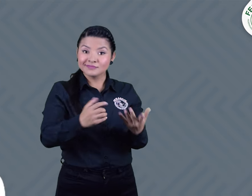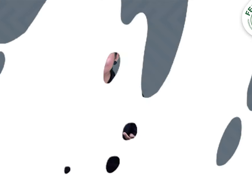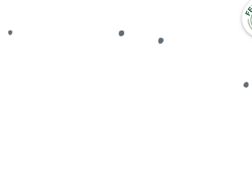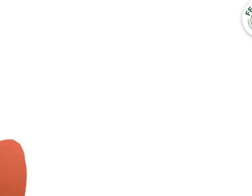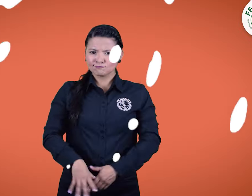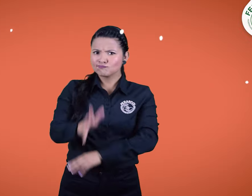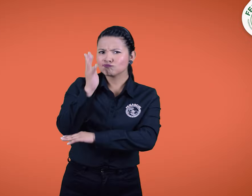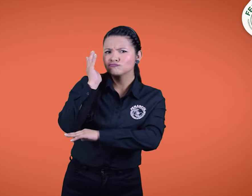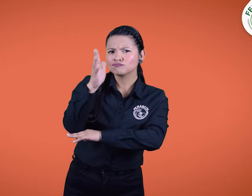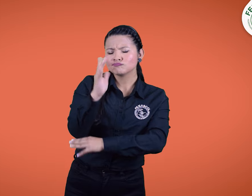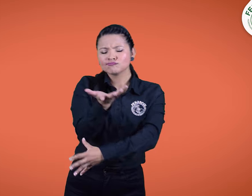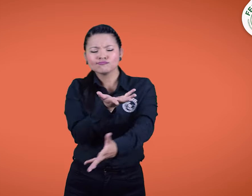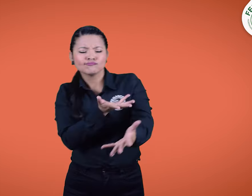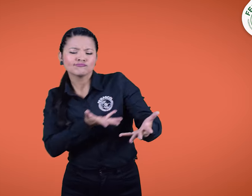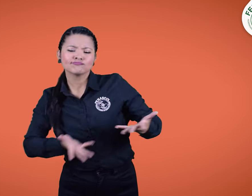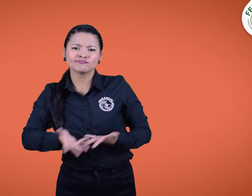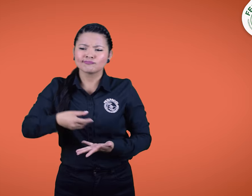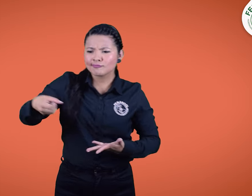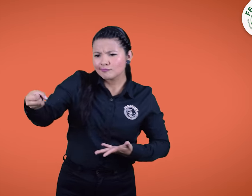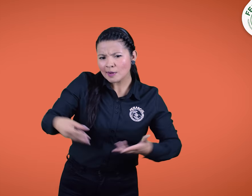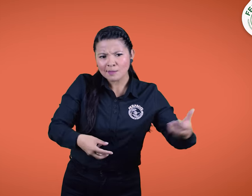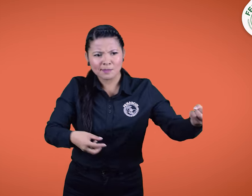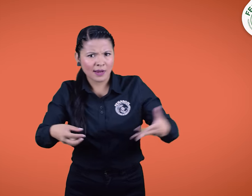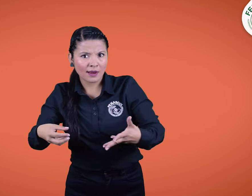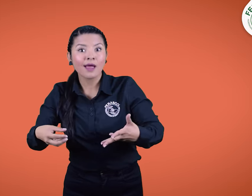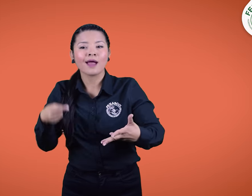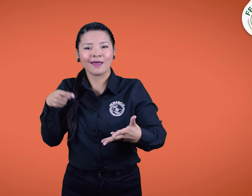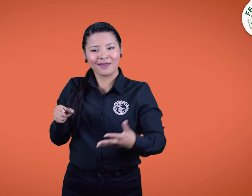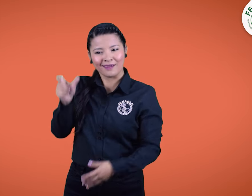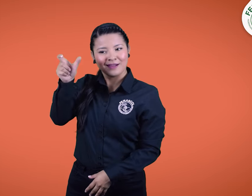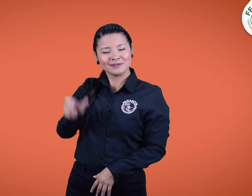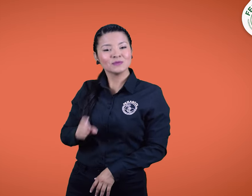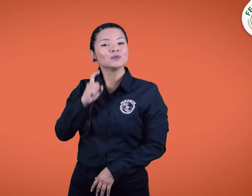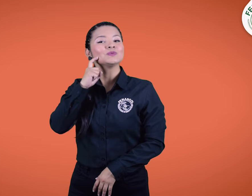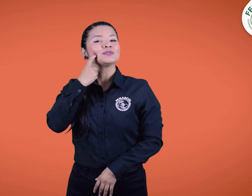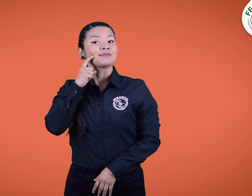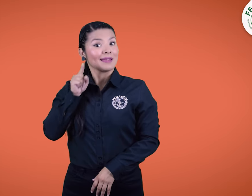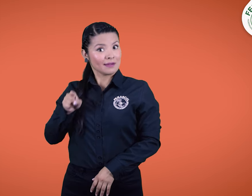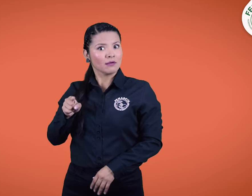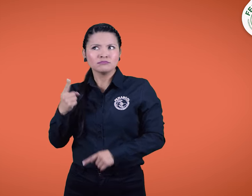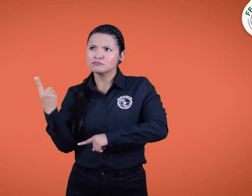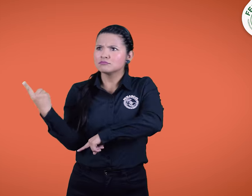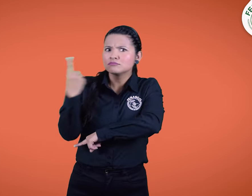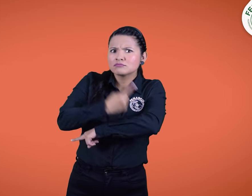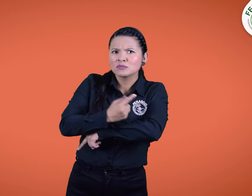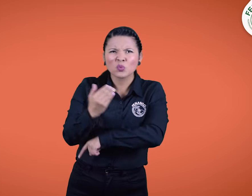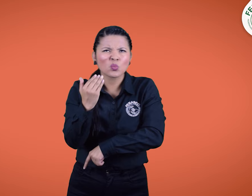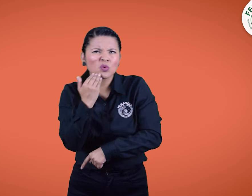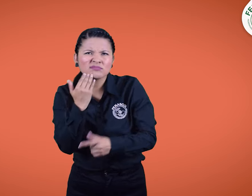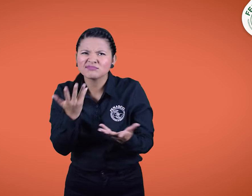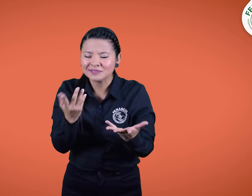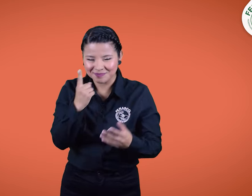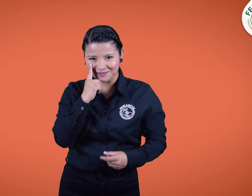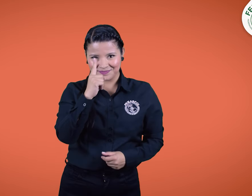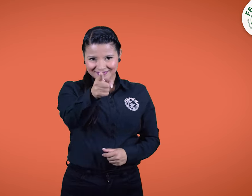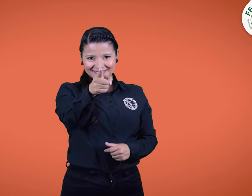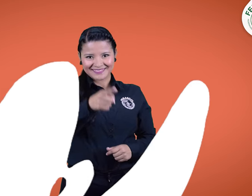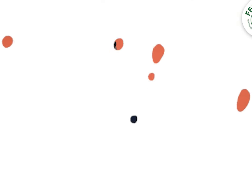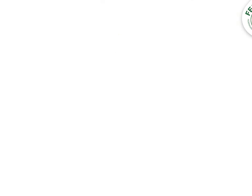La primera charla de Transformando Caminos será liderada por Laura Herrera y tendrá